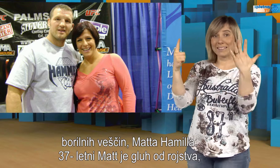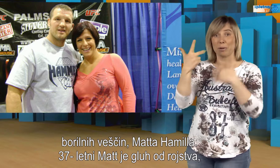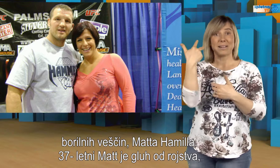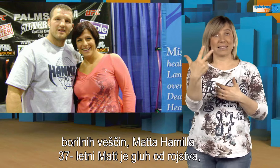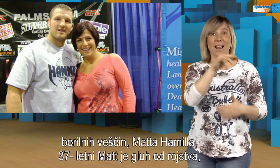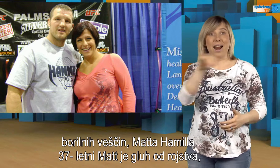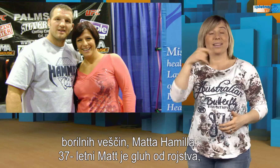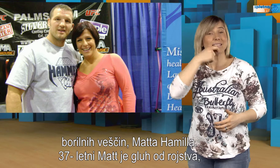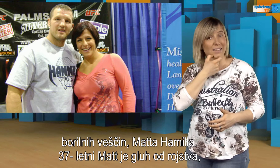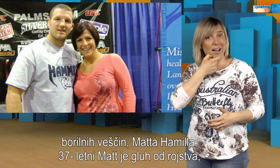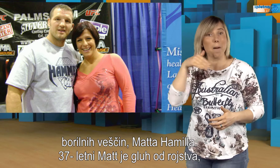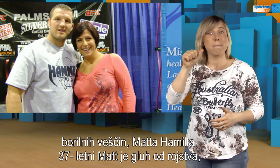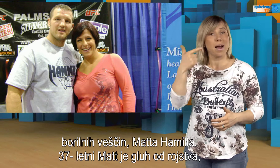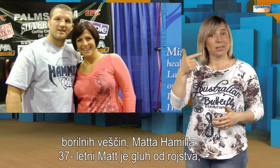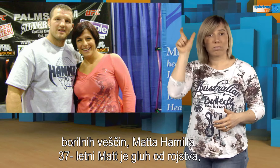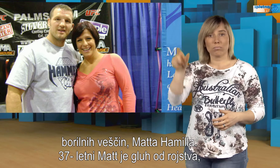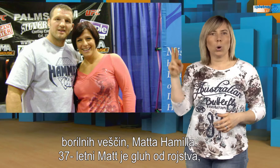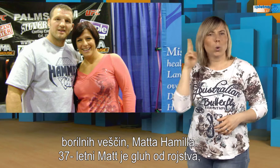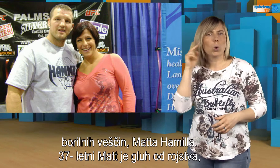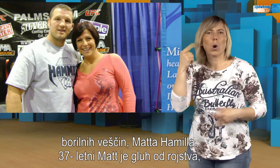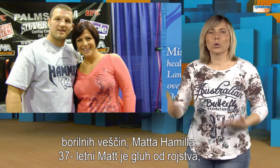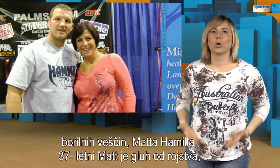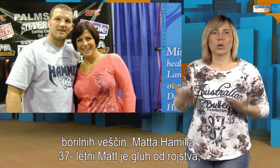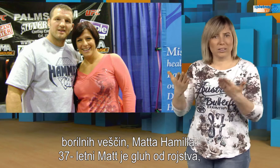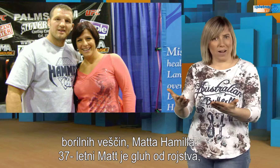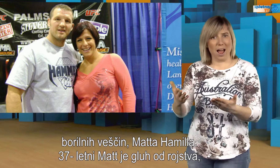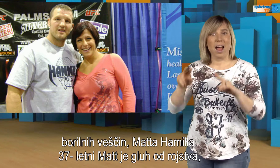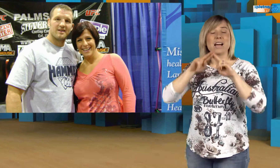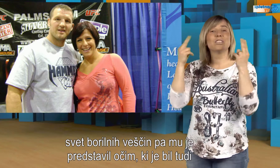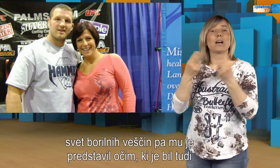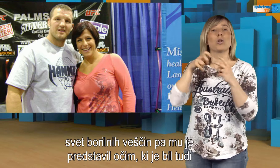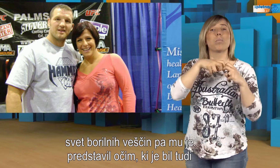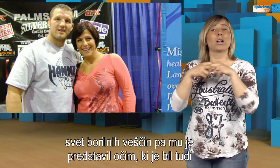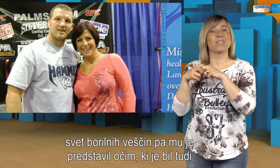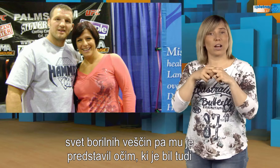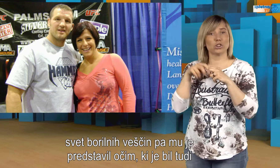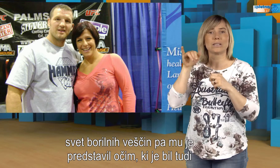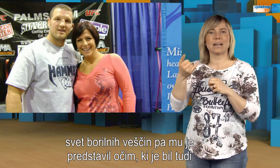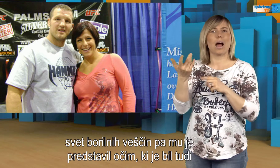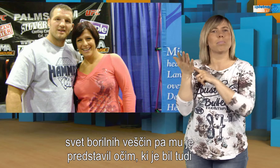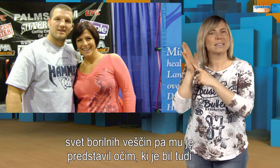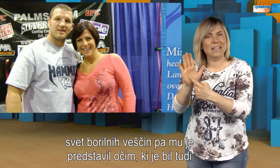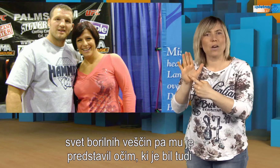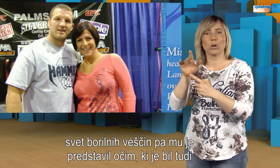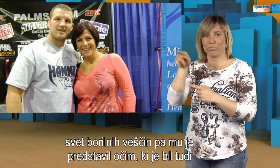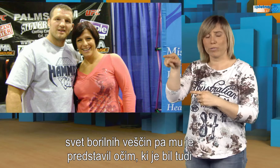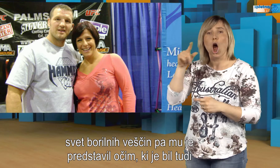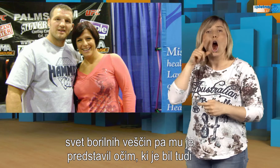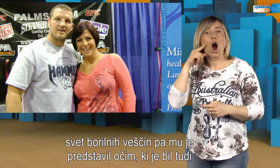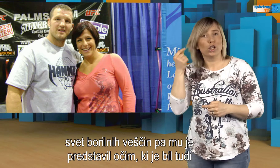37-letni met je gluhodrojstva, svet borilnih veščin pa mu je predstavil očim, ki je bil tudi trener rokoborbe v